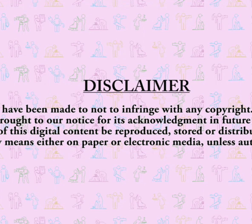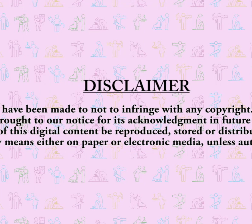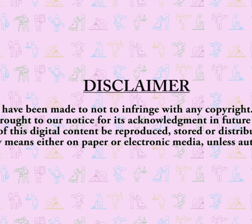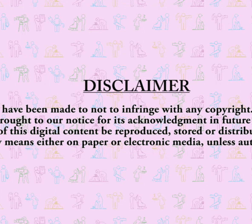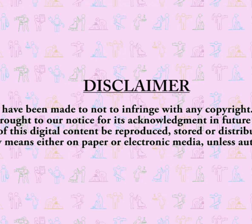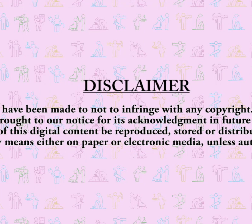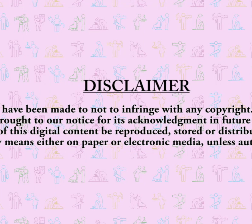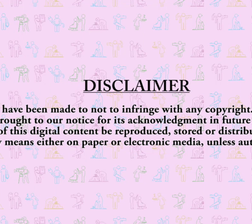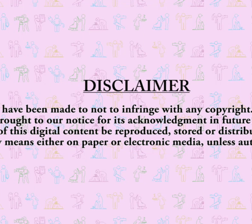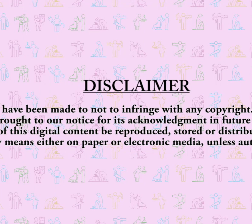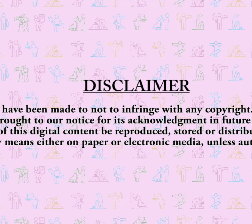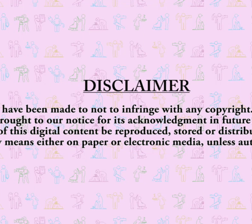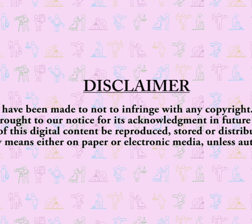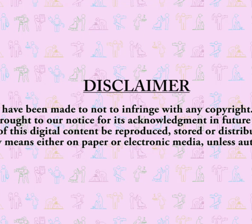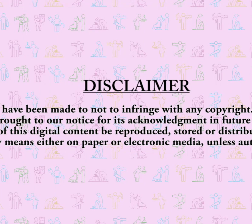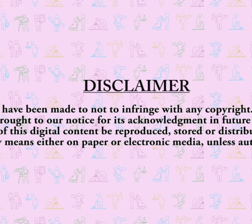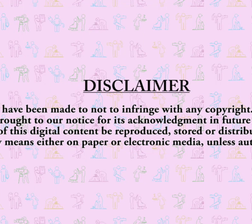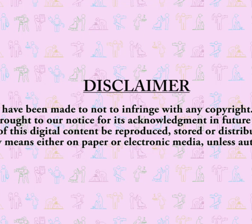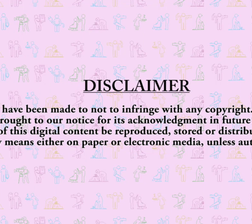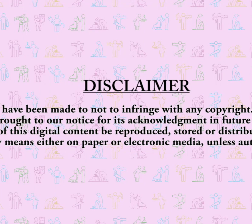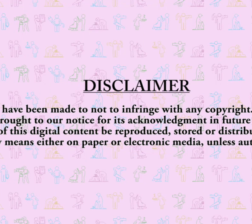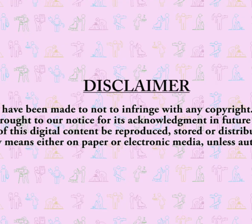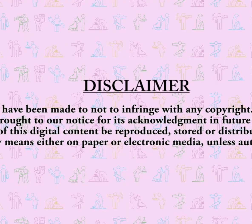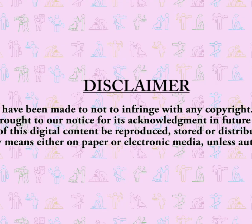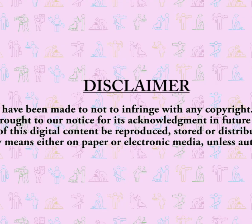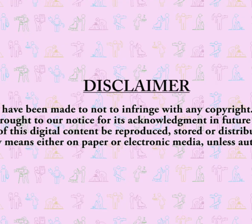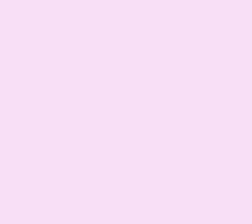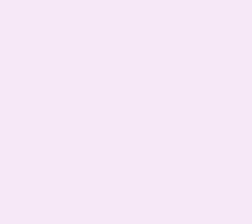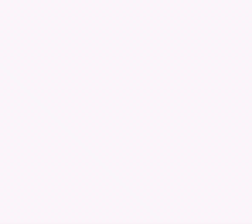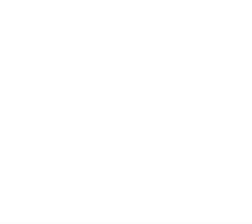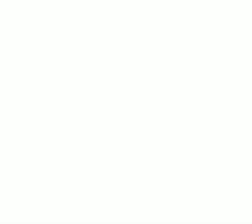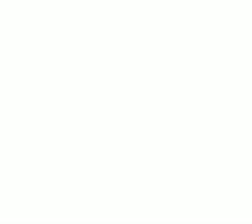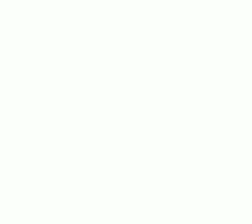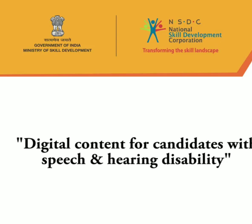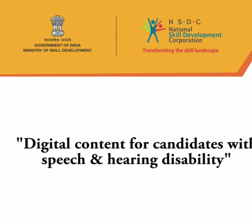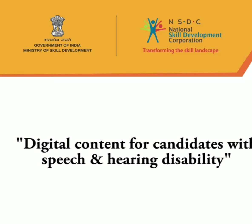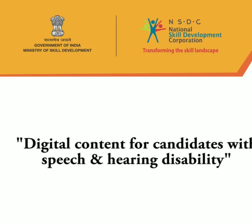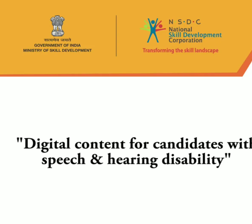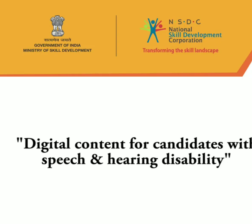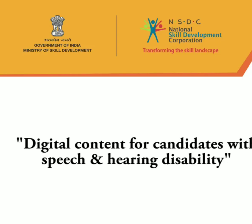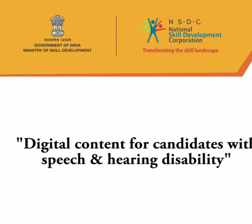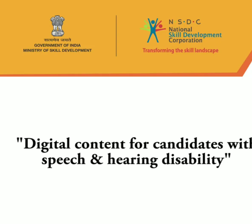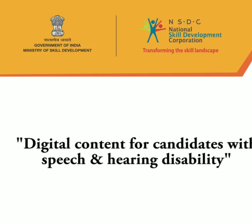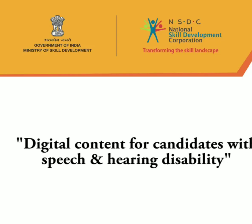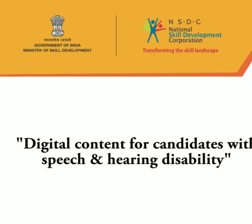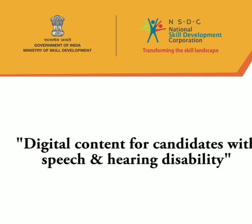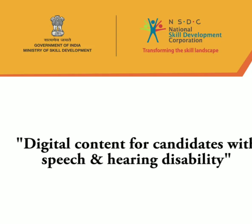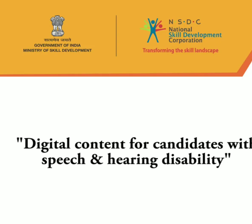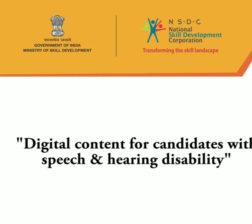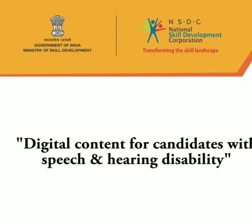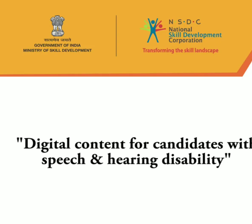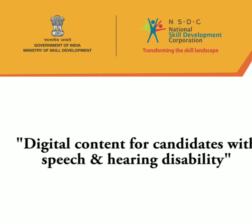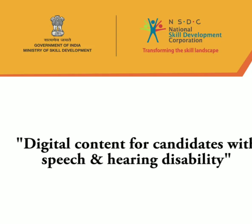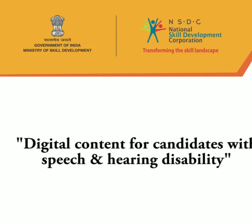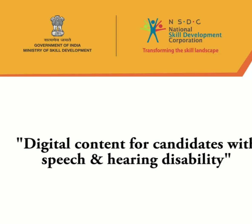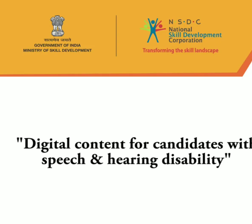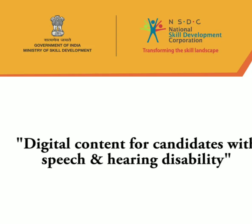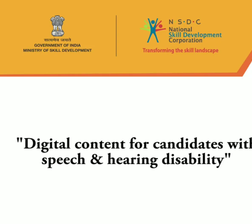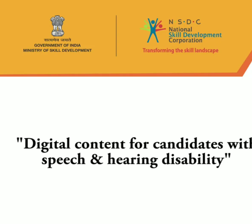नहीं किया जाना चाहिए जब तक की अधिकरित ना हो भाशर और श्रवन विक्त लांगता वाले उमीद्वारों के